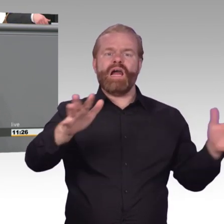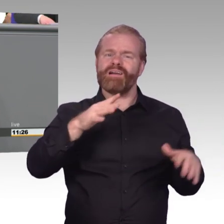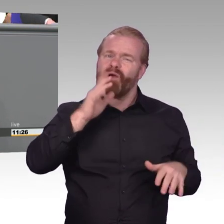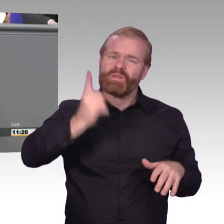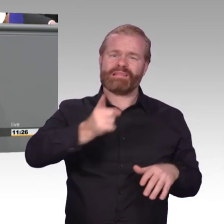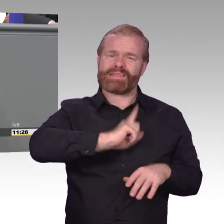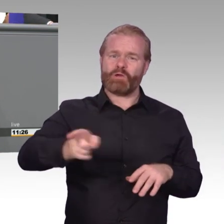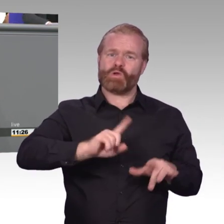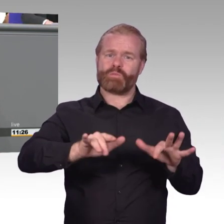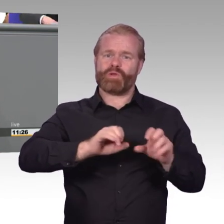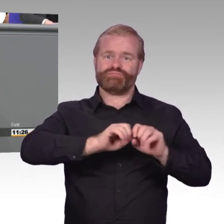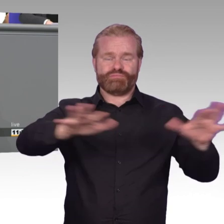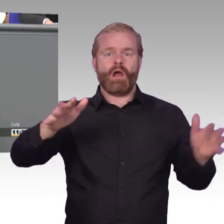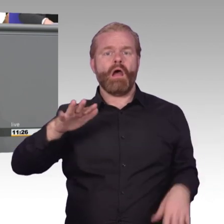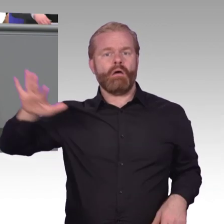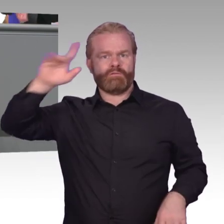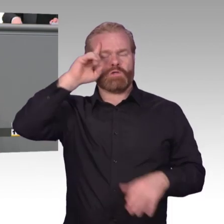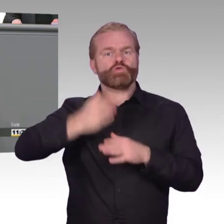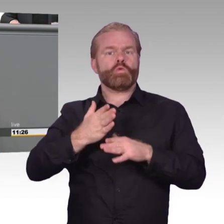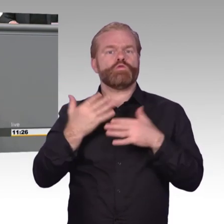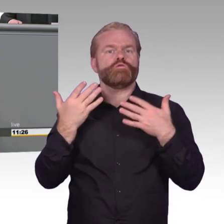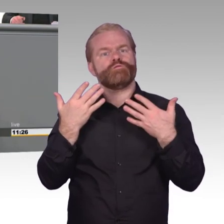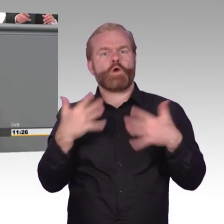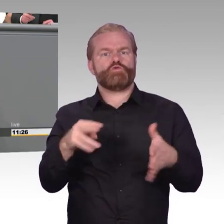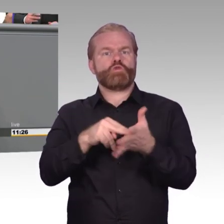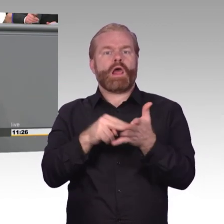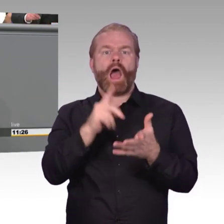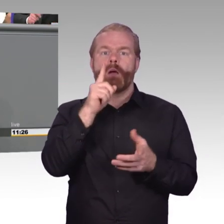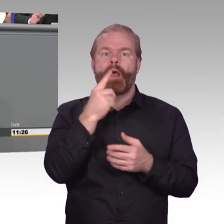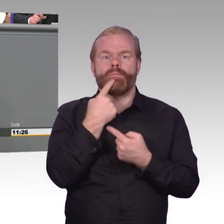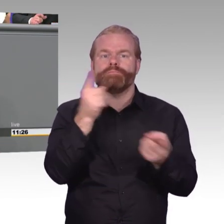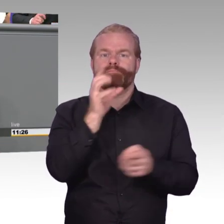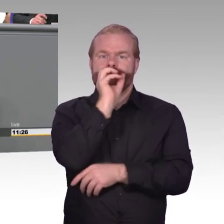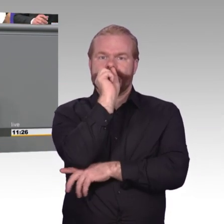Sicherheitslücken und Schwachstellen sind sofort nach Entdeckung öffentlich zu machen, Backdoors sind an der Absage zu erteilen.